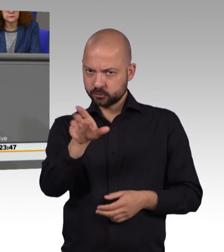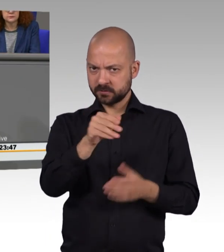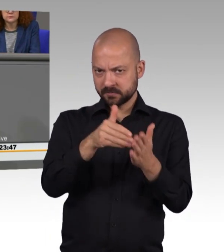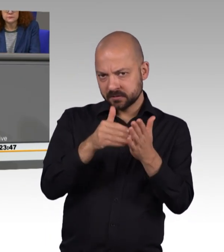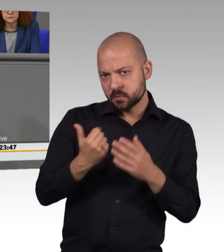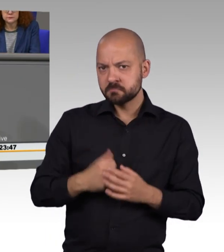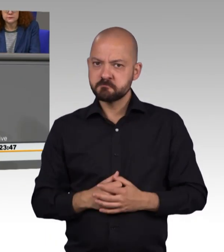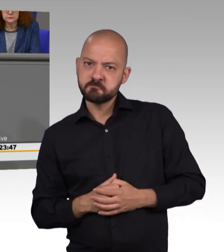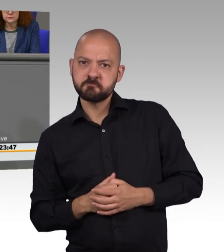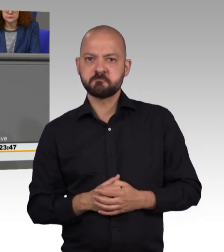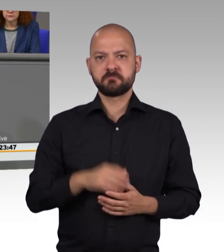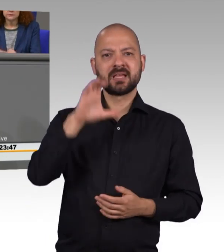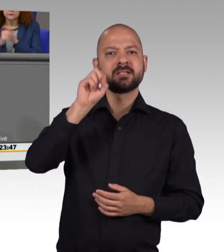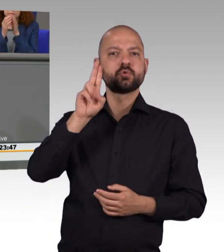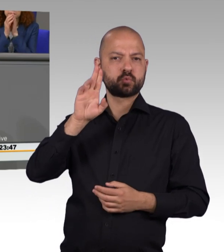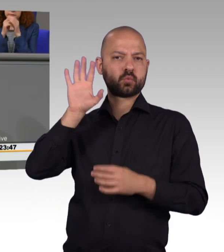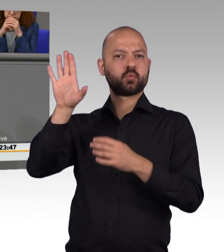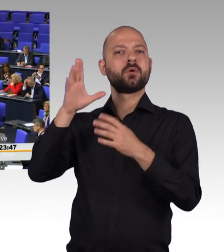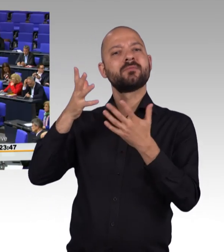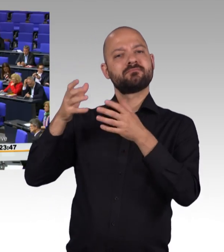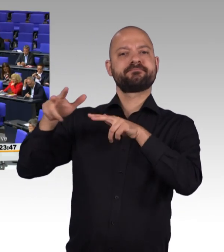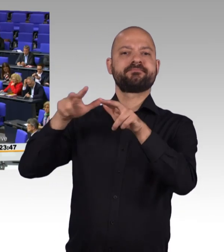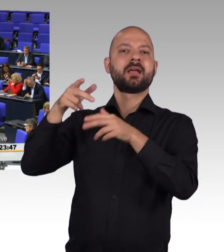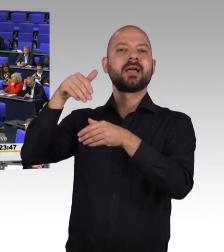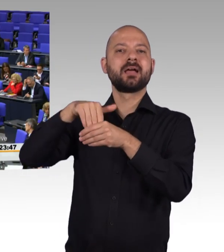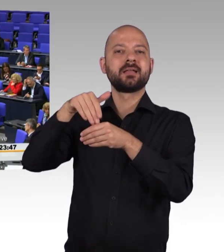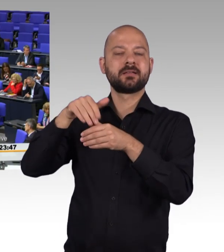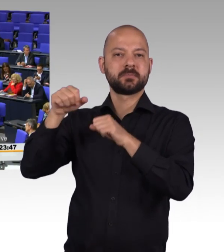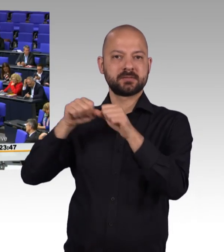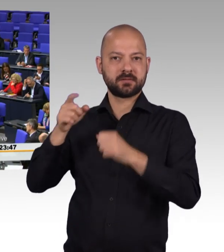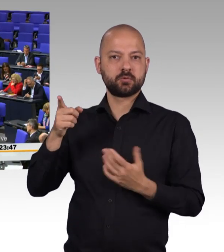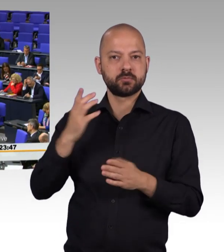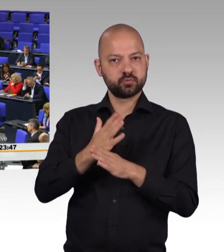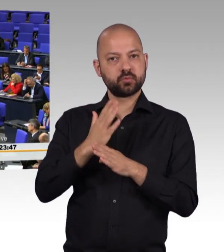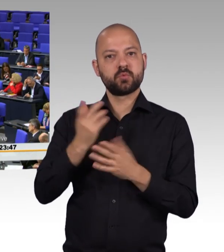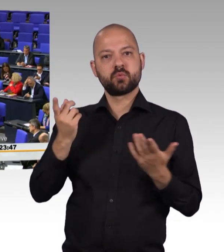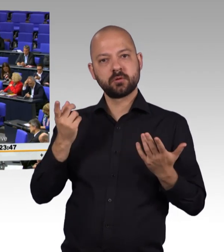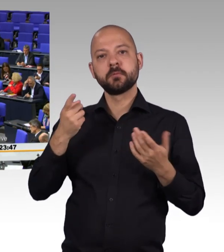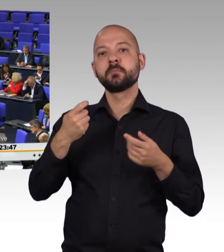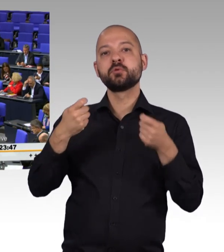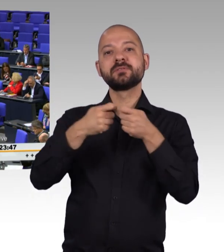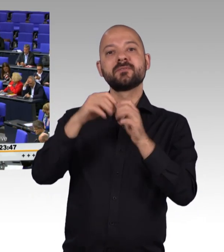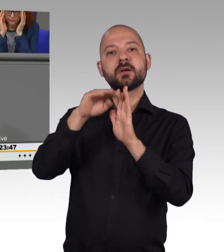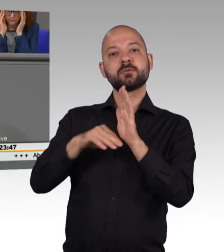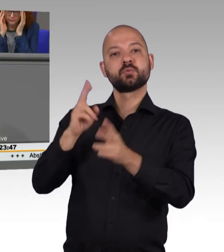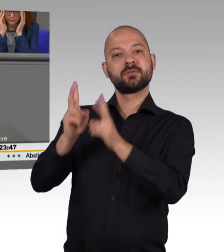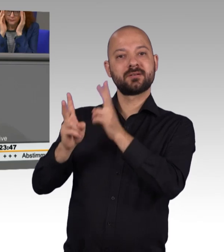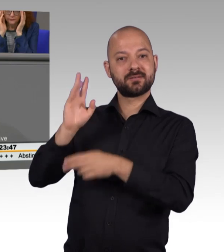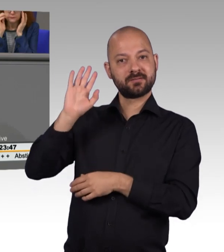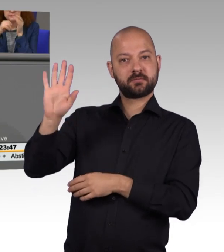-geführte Bundesinnenministerium hat sich sogar dazu verstiegen, vor dem Bundesverfassungsgericht bei der letzten Entscheidung in einer Weise vorzutragen,